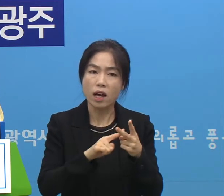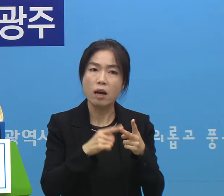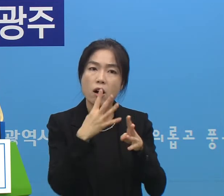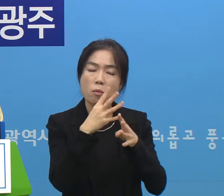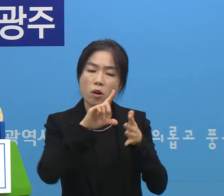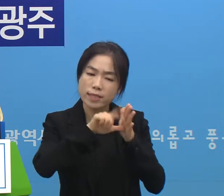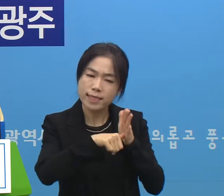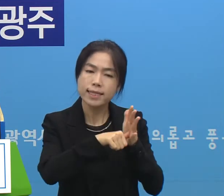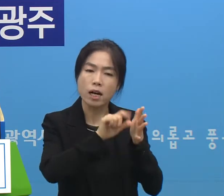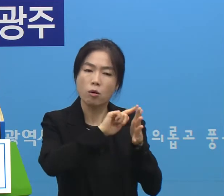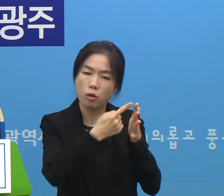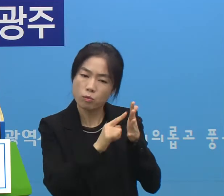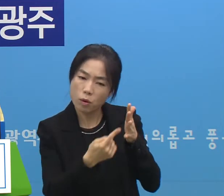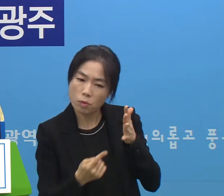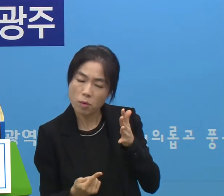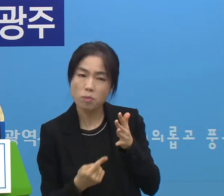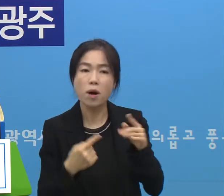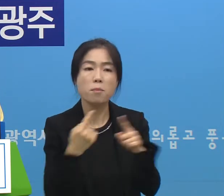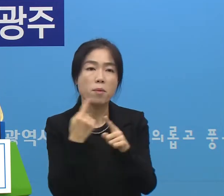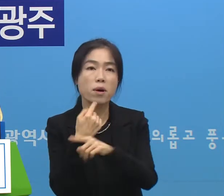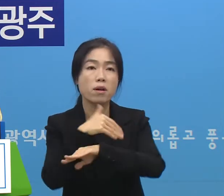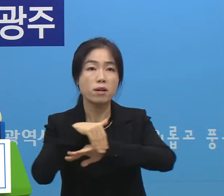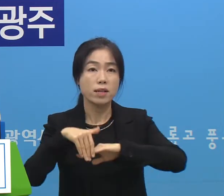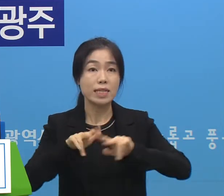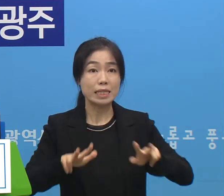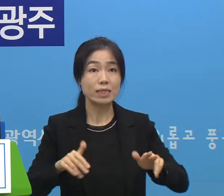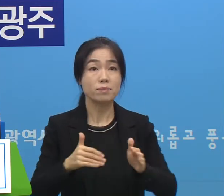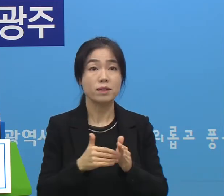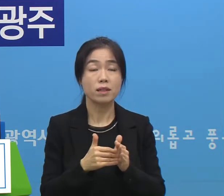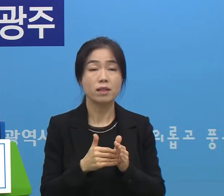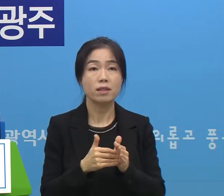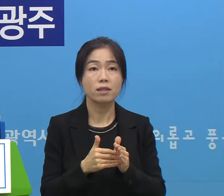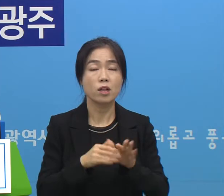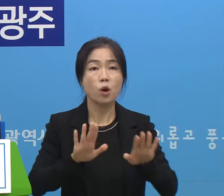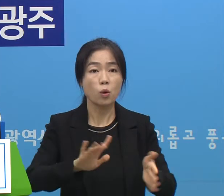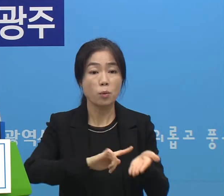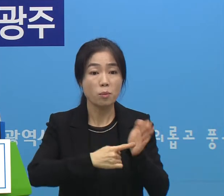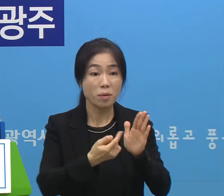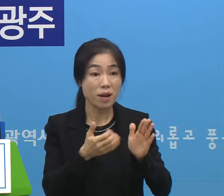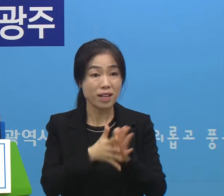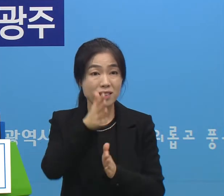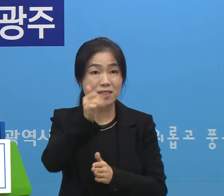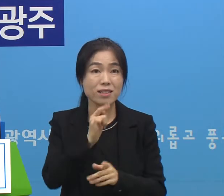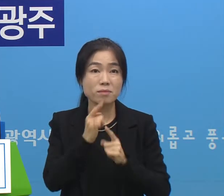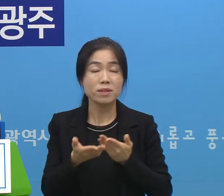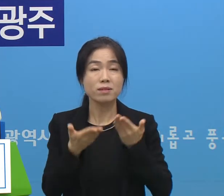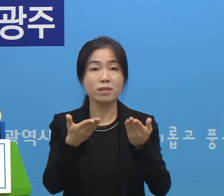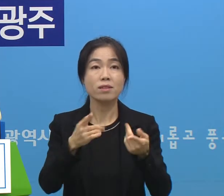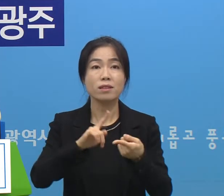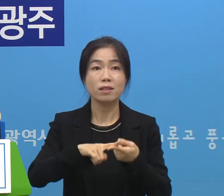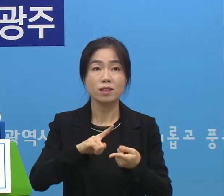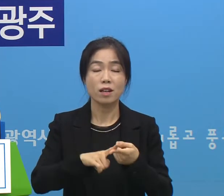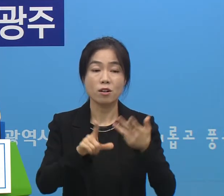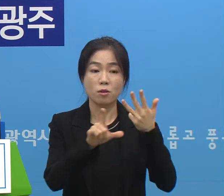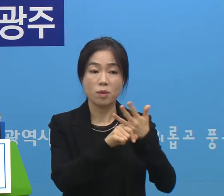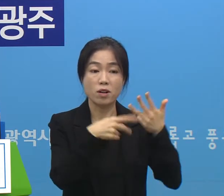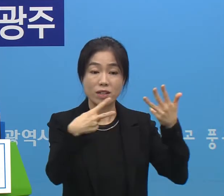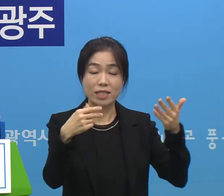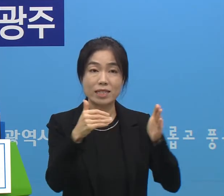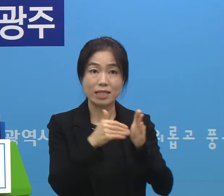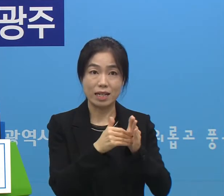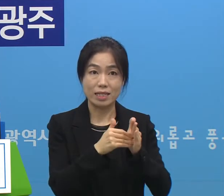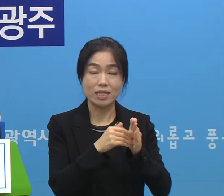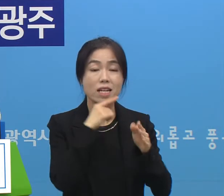완화된 조치를 할 예정이고요 현재까지는 오늘 발표 아까 시장님께서 하신 대로 8월 2일까지